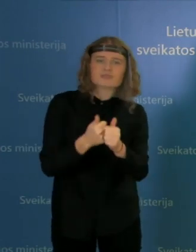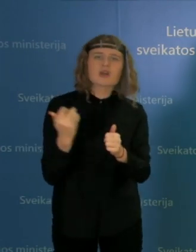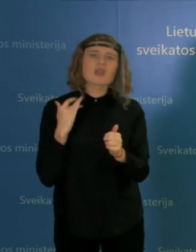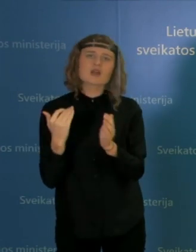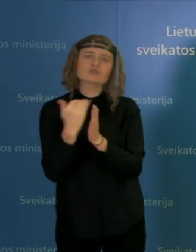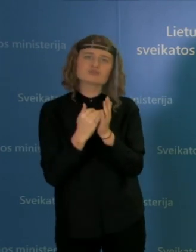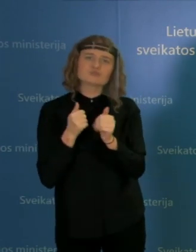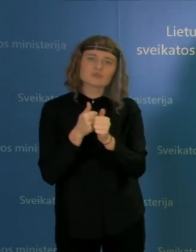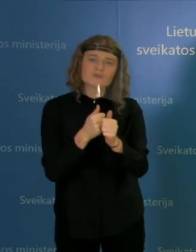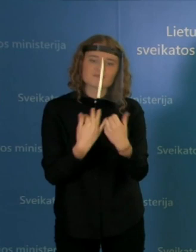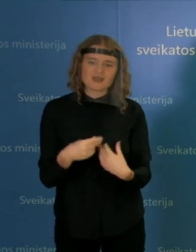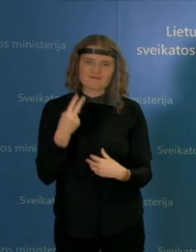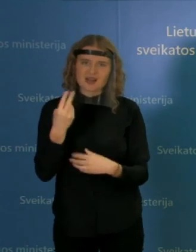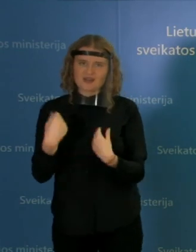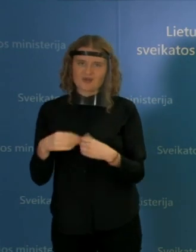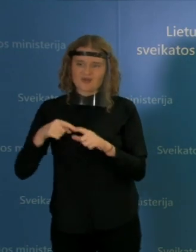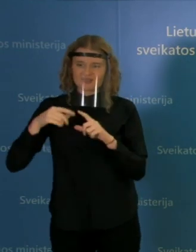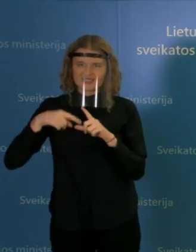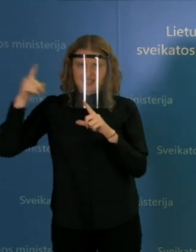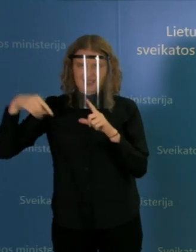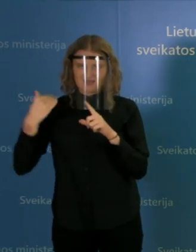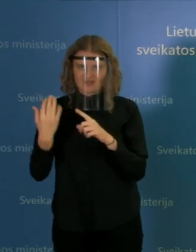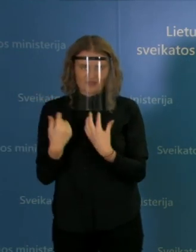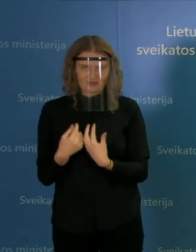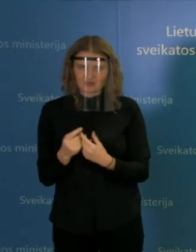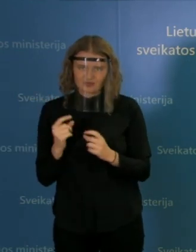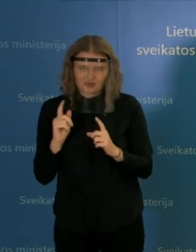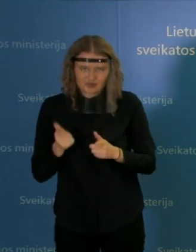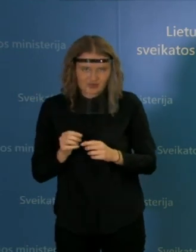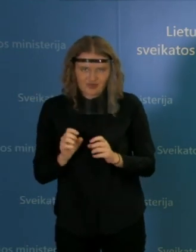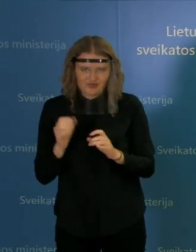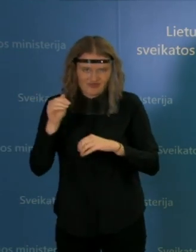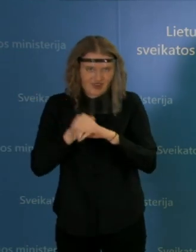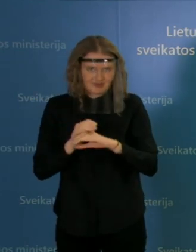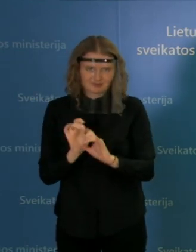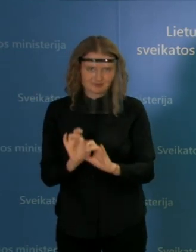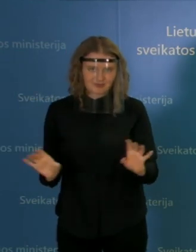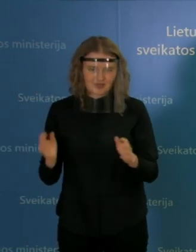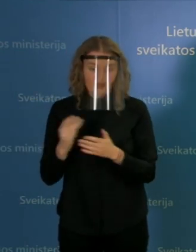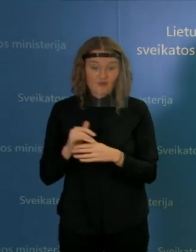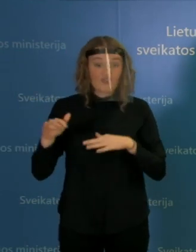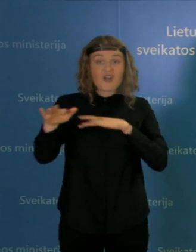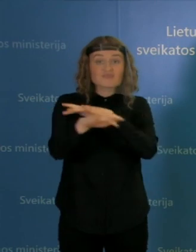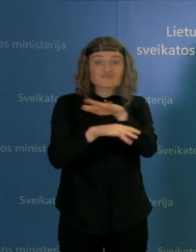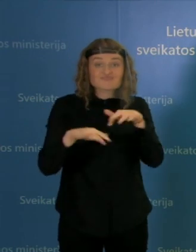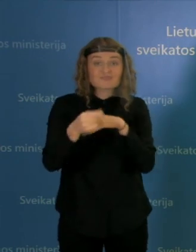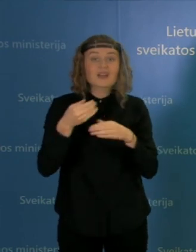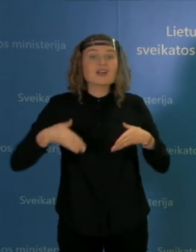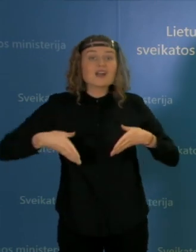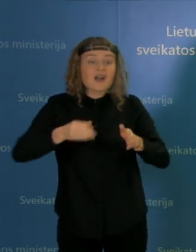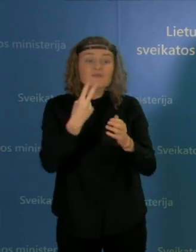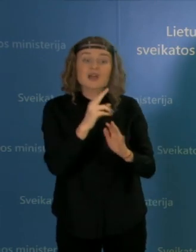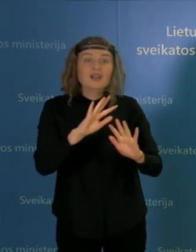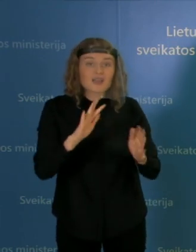kad turbūt nebūtinai taip yra, kaip mes galvojam ir ką matom gatvėj. Žinom iš apklausų, kad tik 50